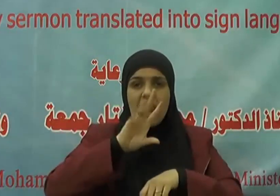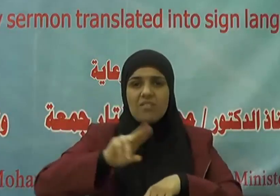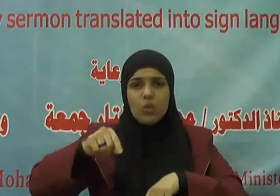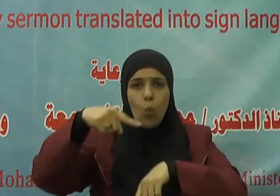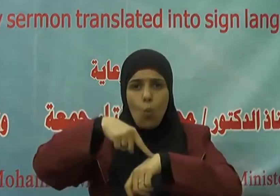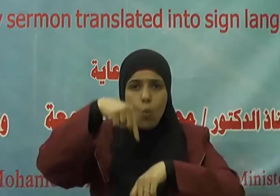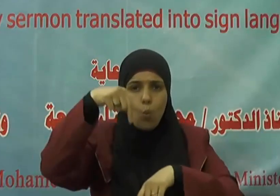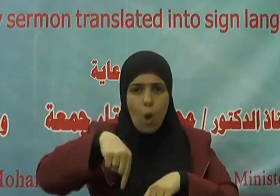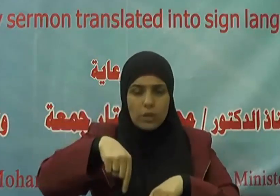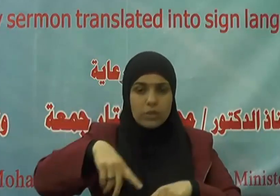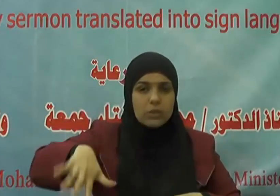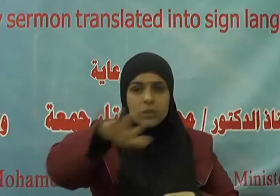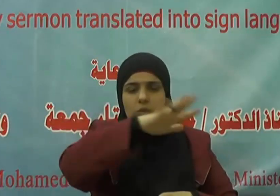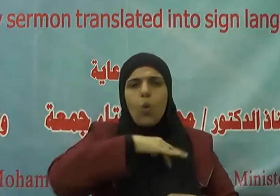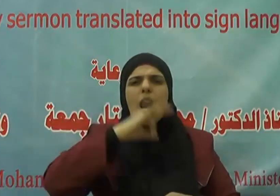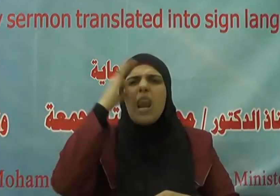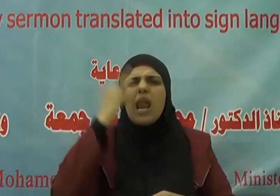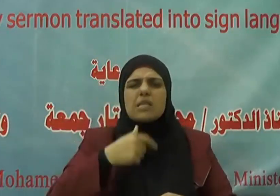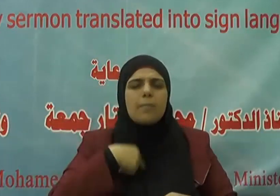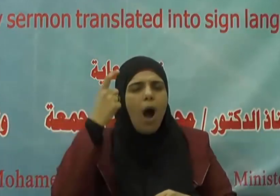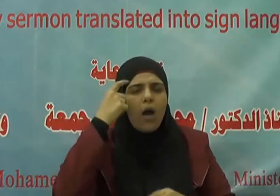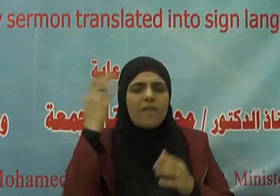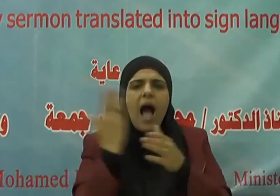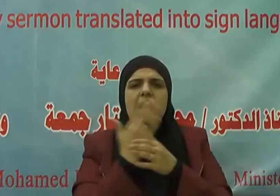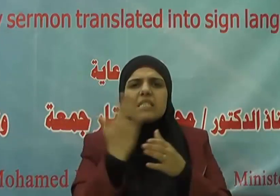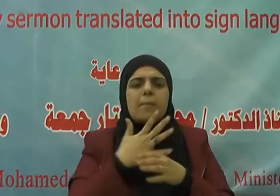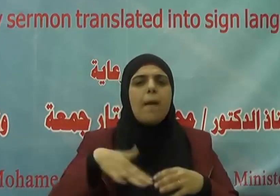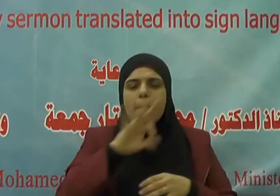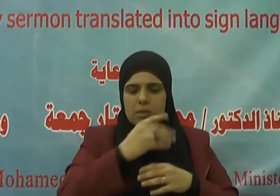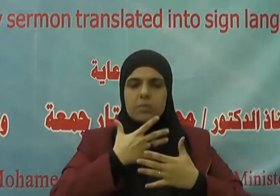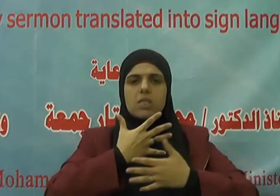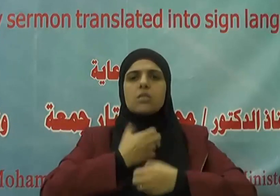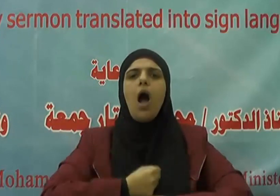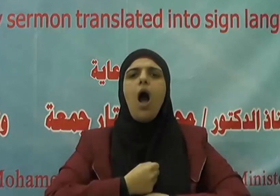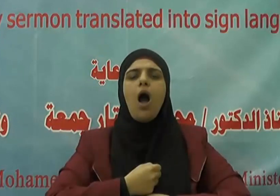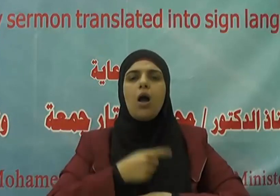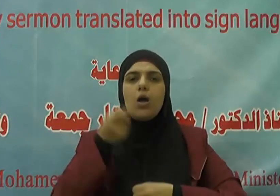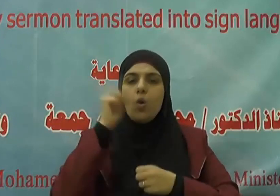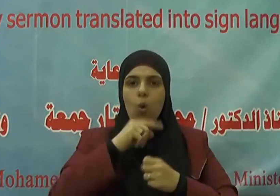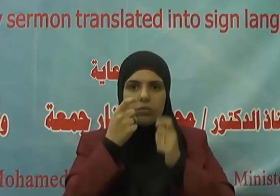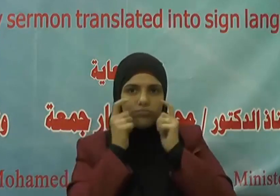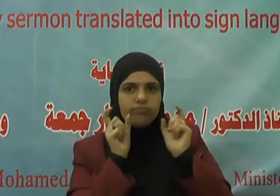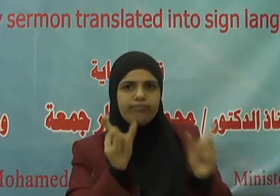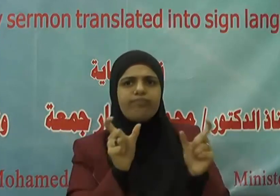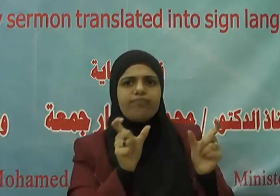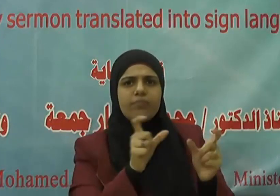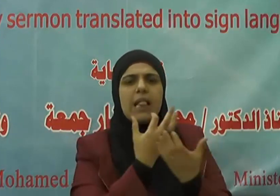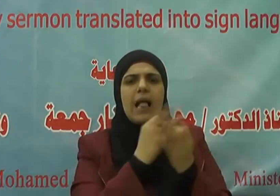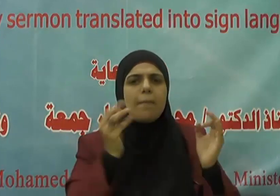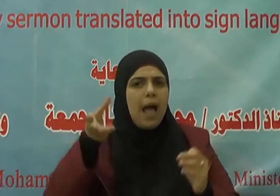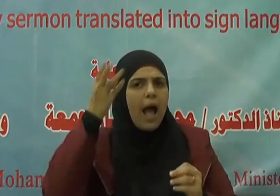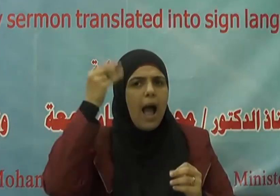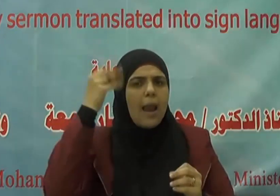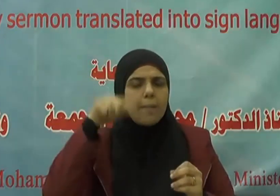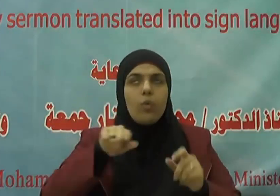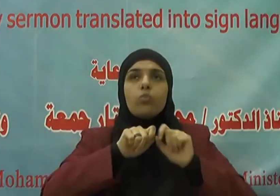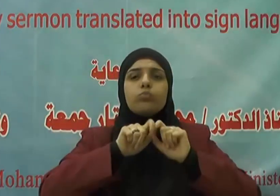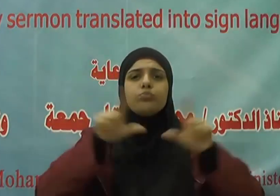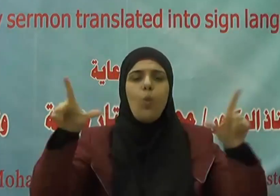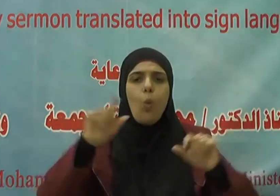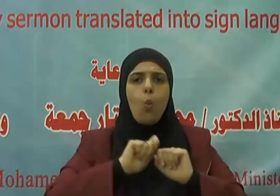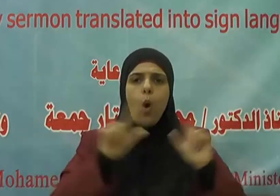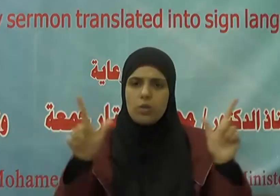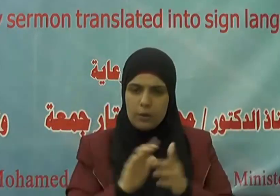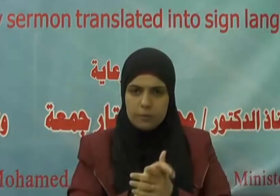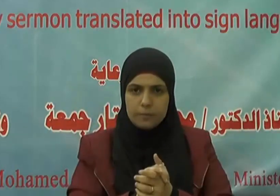أن نأخذ بأسباب العافية والاحتياطات العلمية المعتبرة